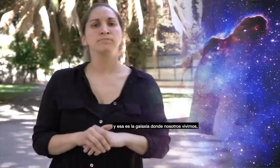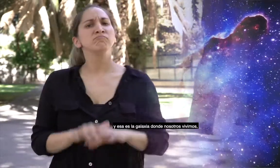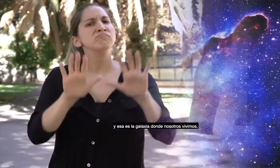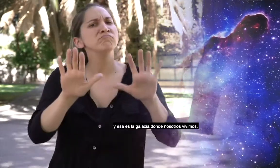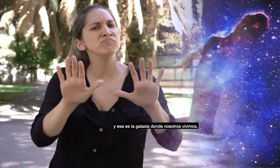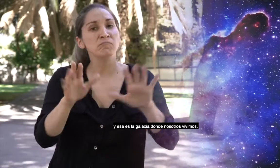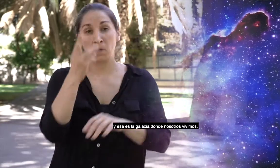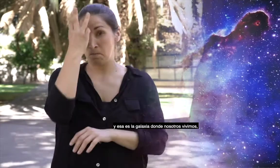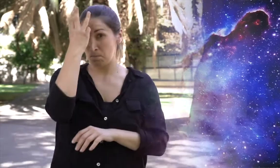vivimos.